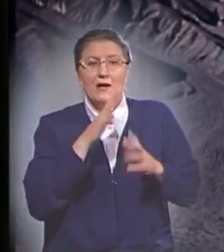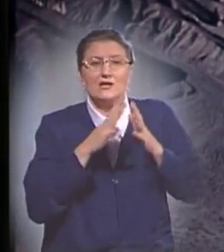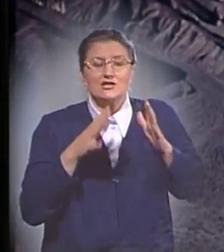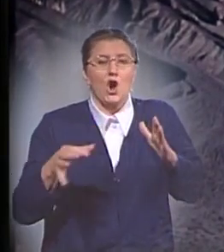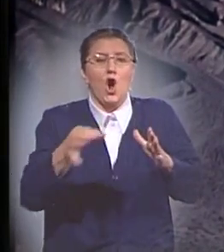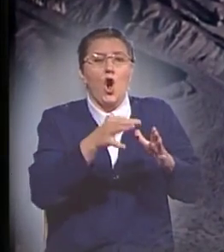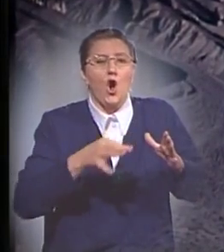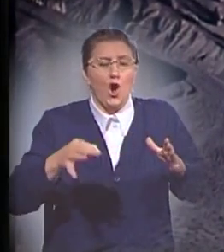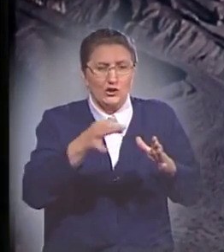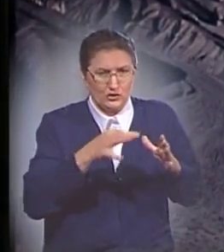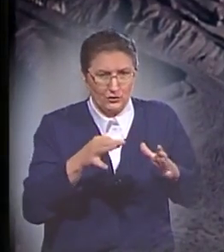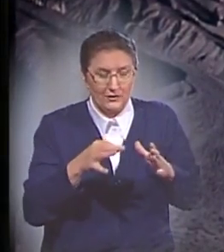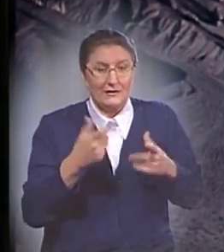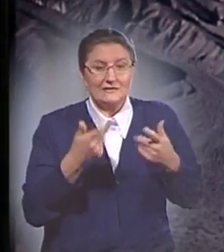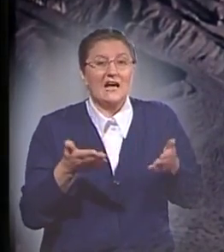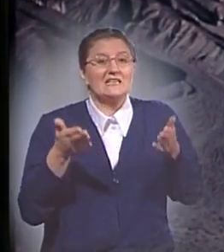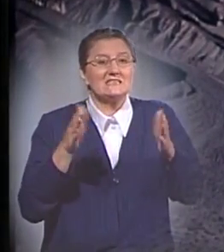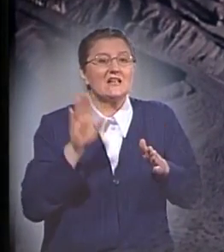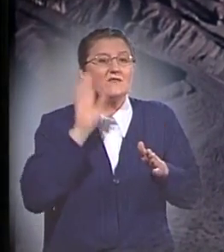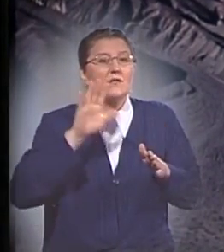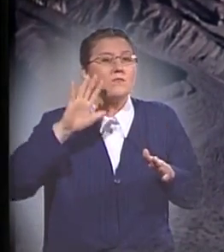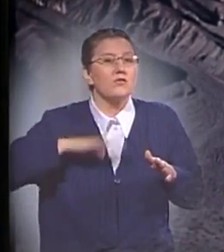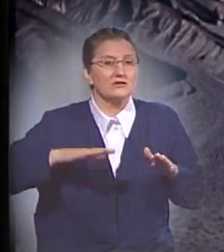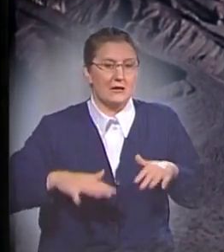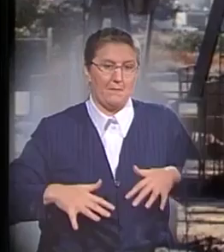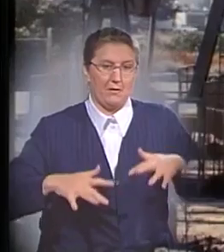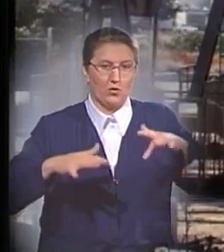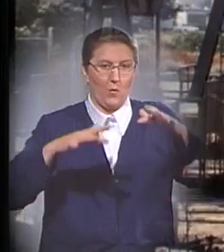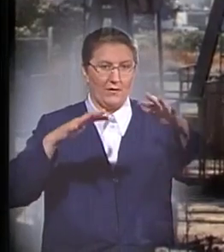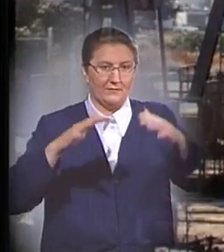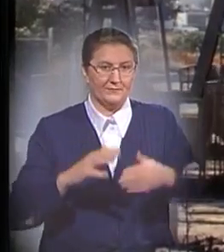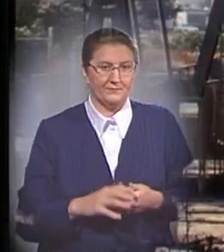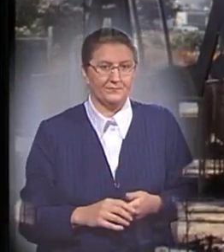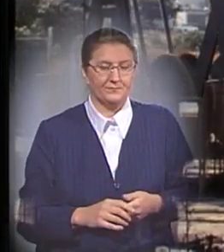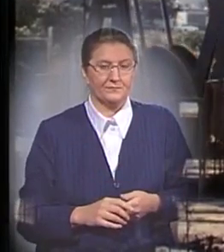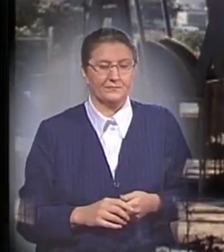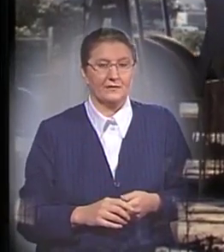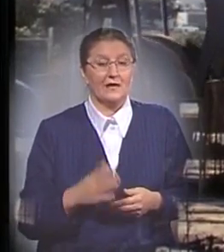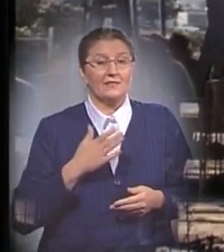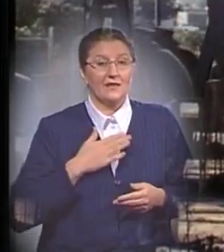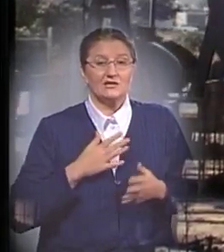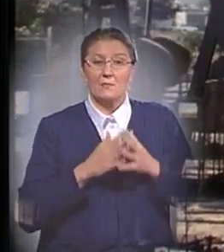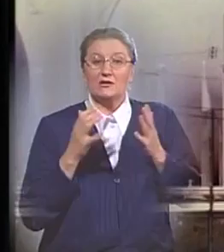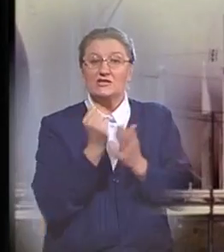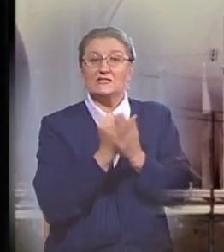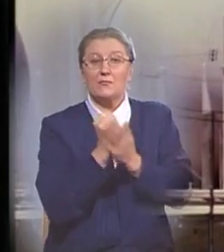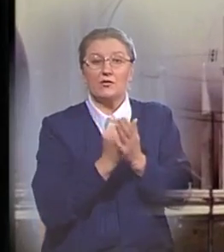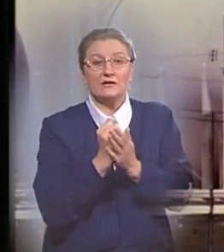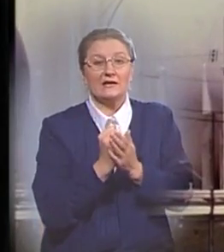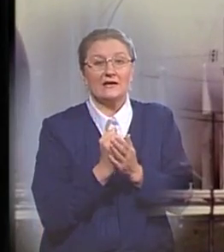континента, в которых осталась вода после потопа. Наши огромные запасы нефти, природного